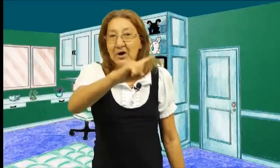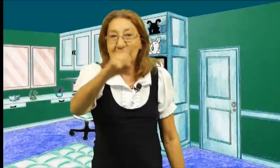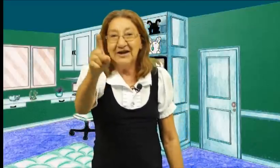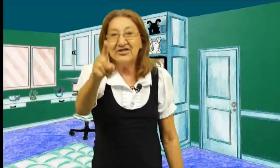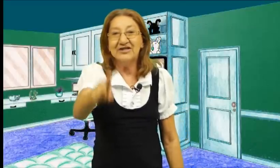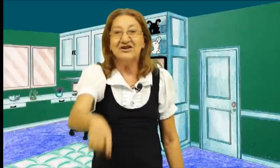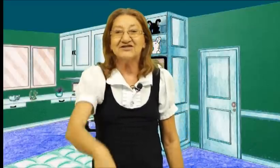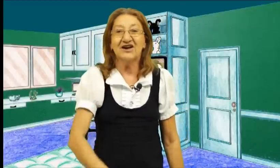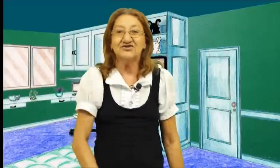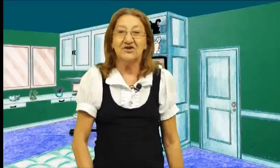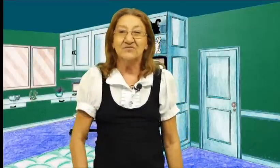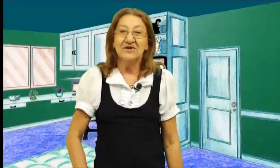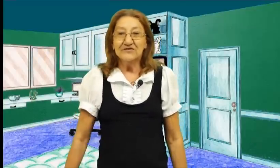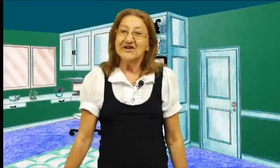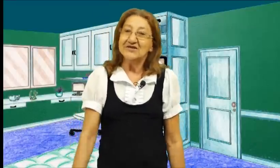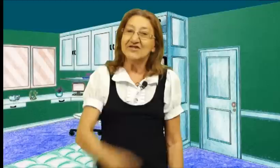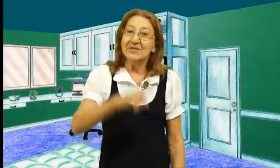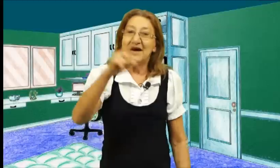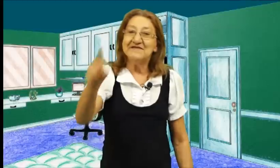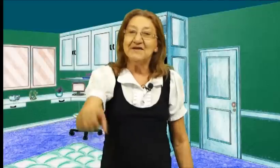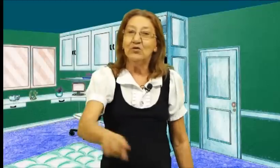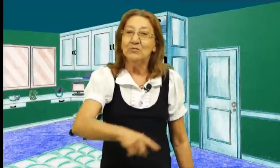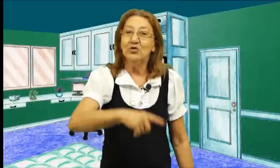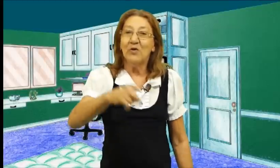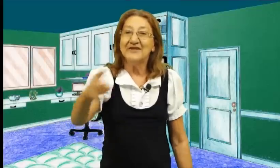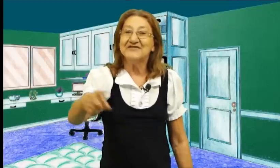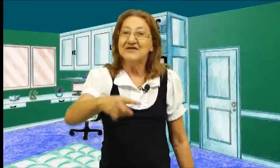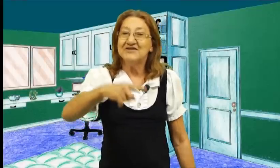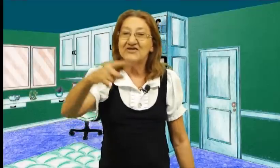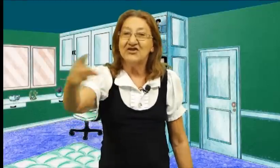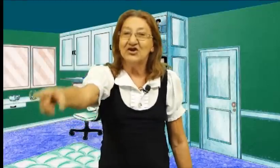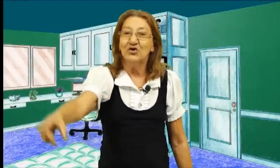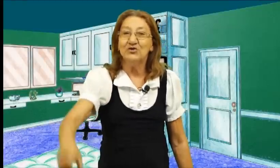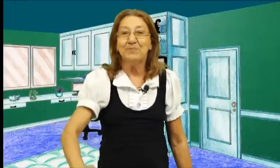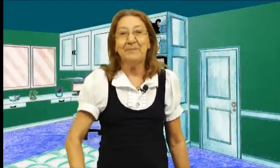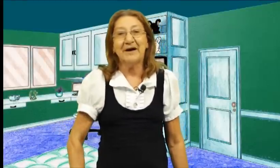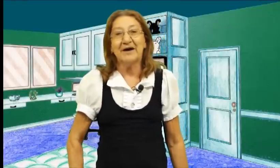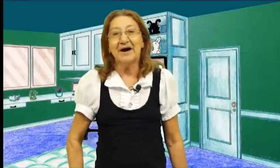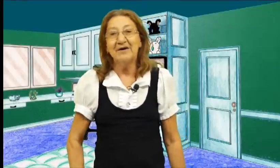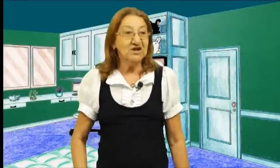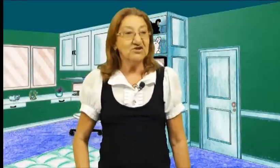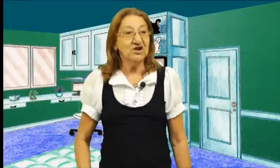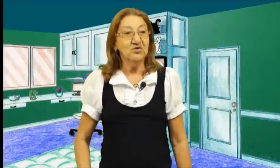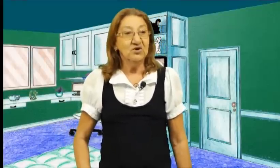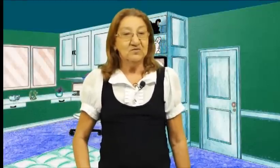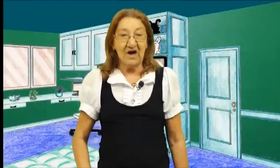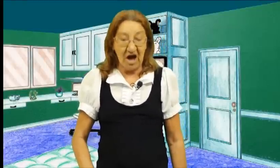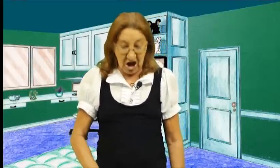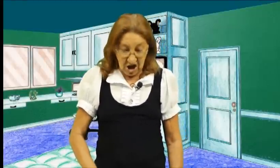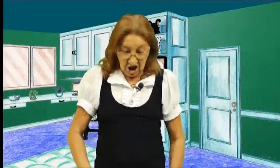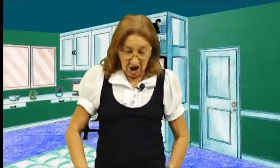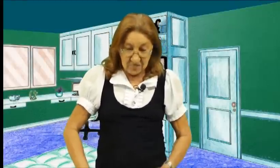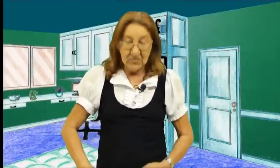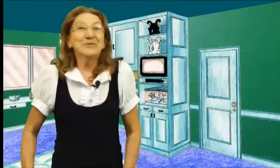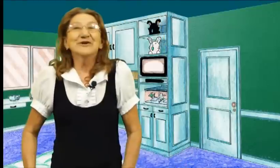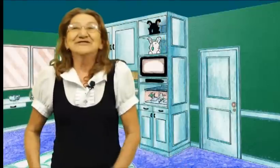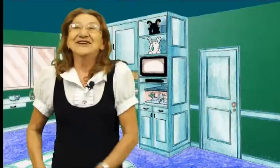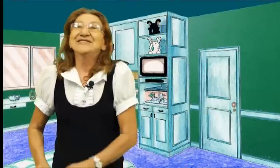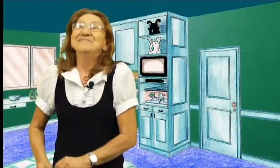Pode levantar desse caixão Você ainda tem mais 5.478 para pagar Entendeu? Projeto